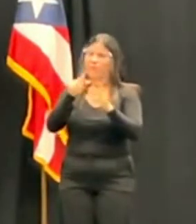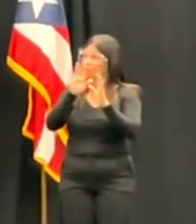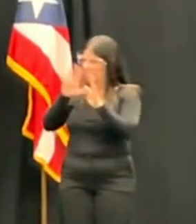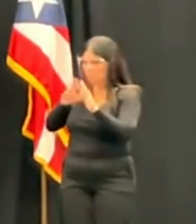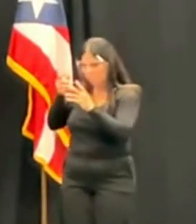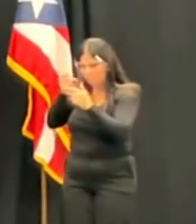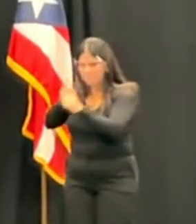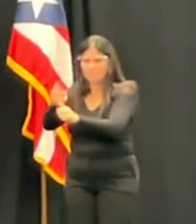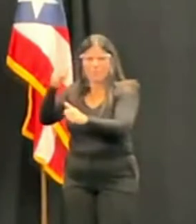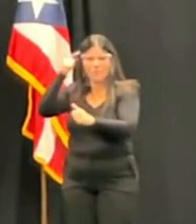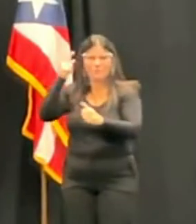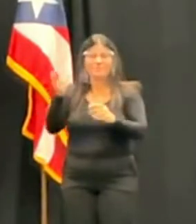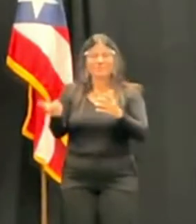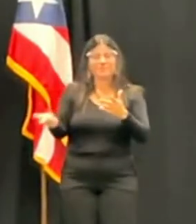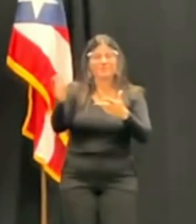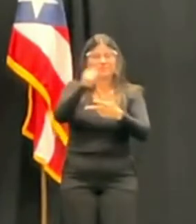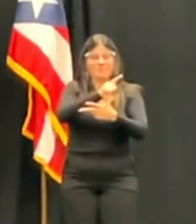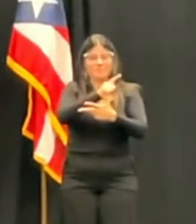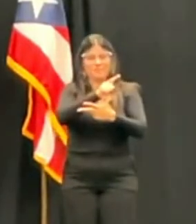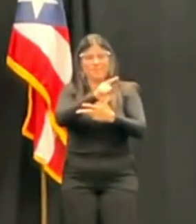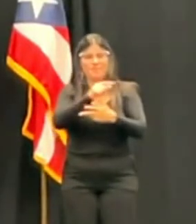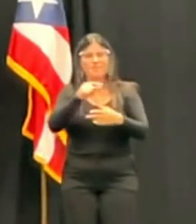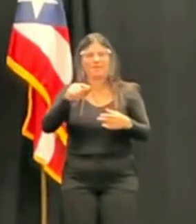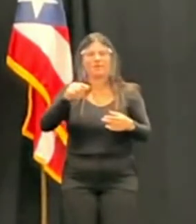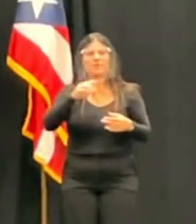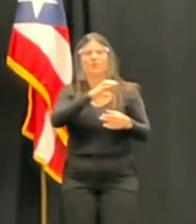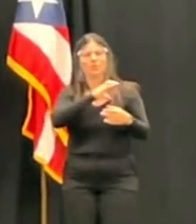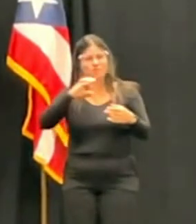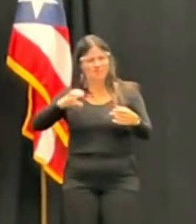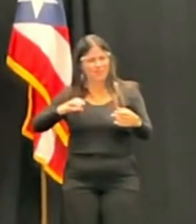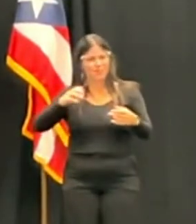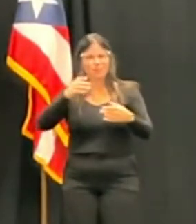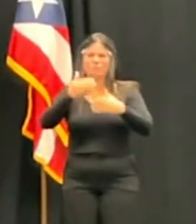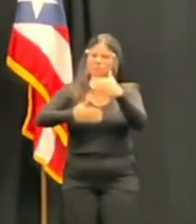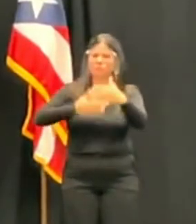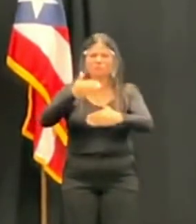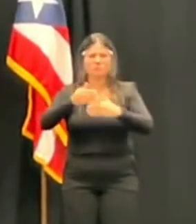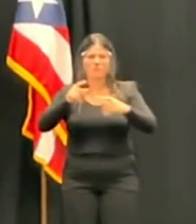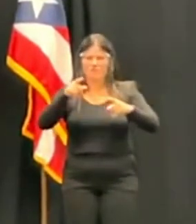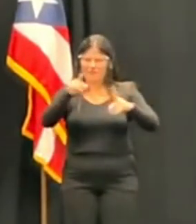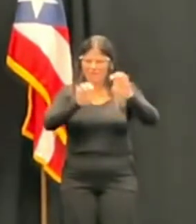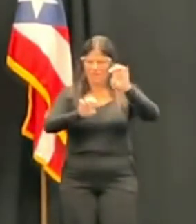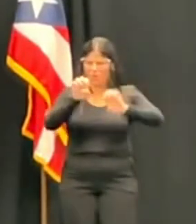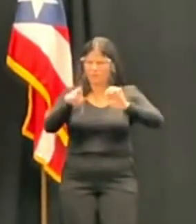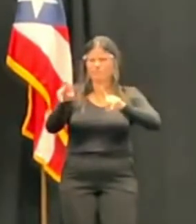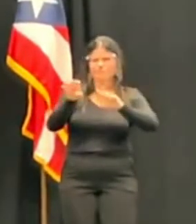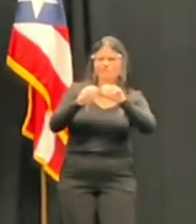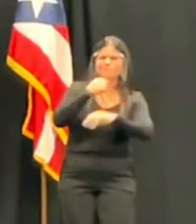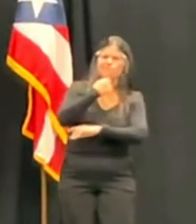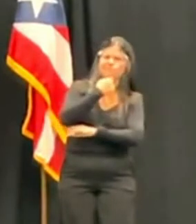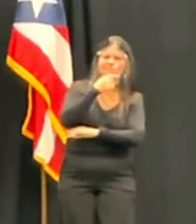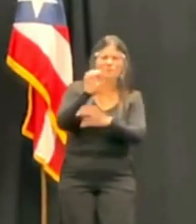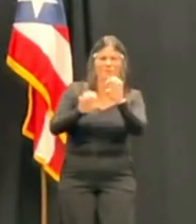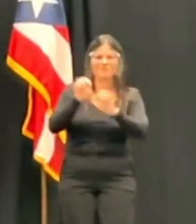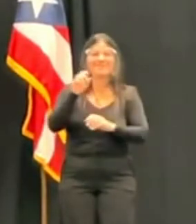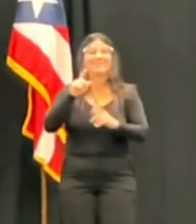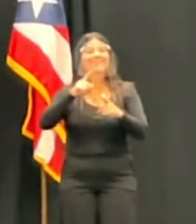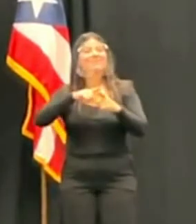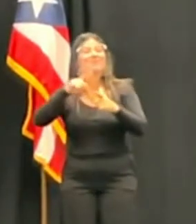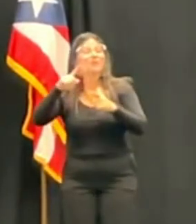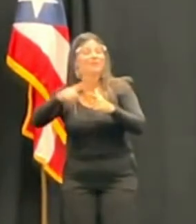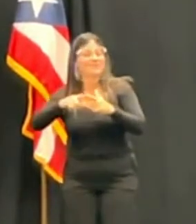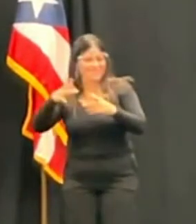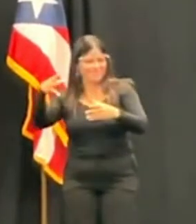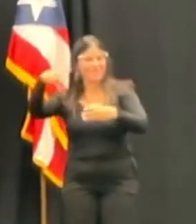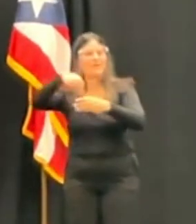Senado, que es ese proceso que hablaban aquí de evaluar ese candidato. Y entonces, en ese proceso, como ustedes han visto